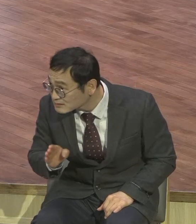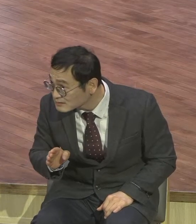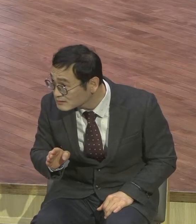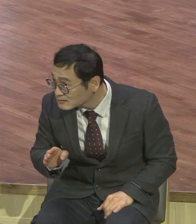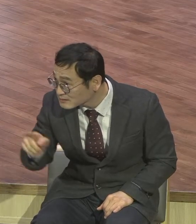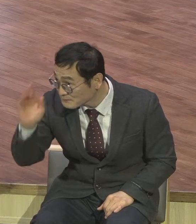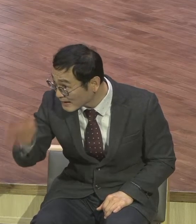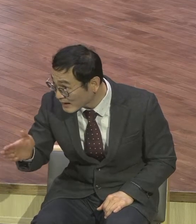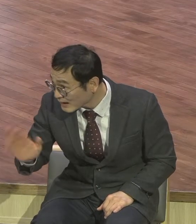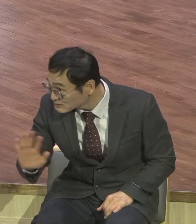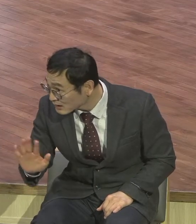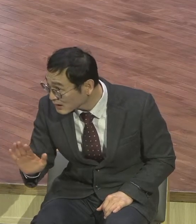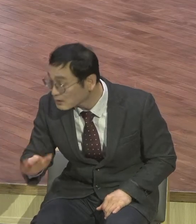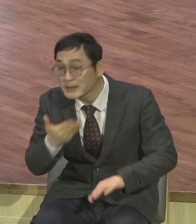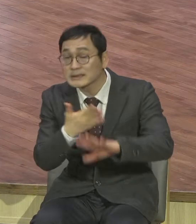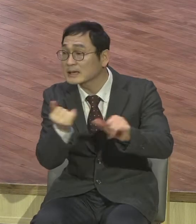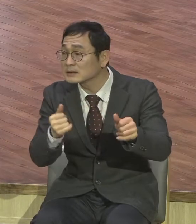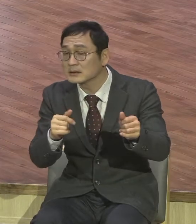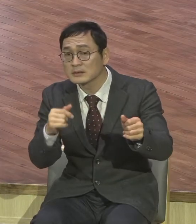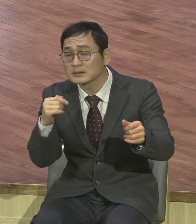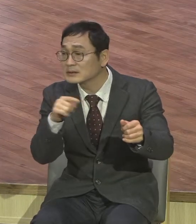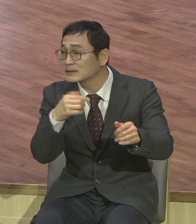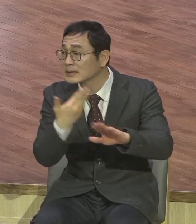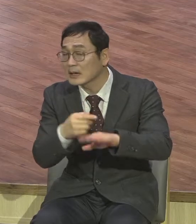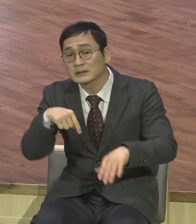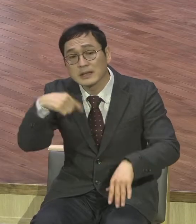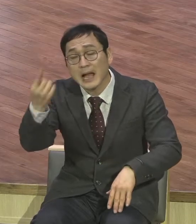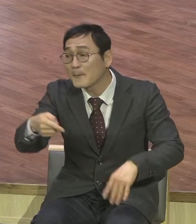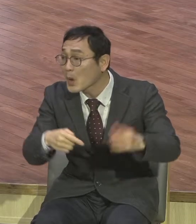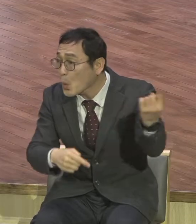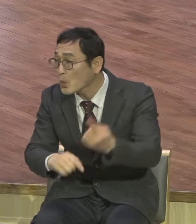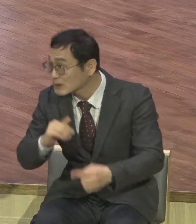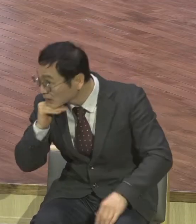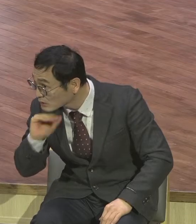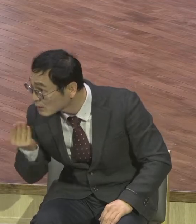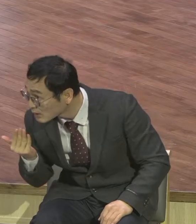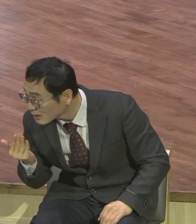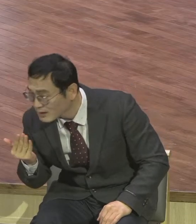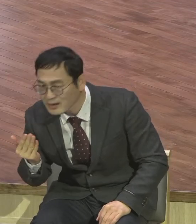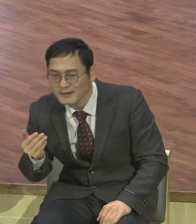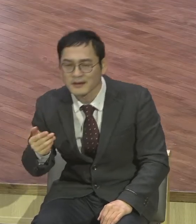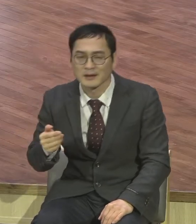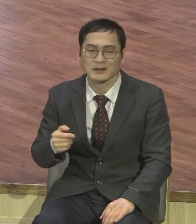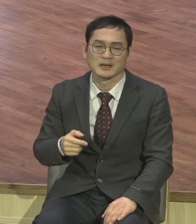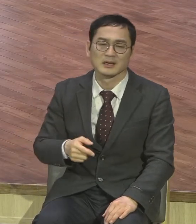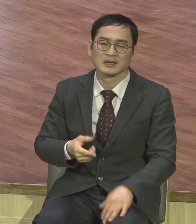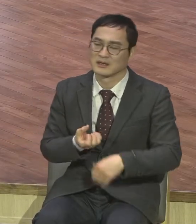이거요. 예수님 편에 볼 때 예수님이 장식삼장이 있다 하면 기분 나쁜 소리입니다.